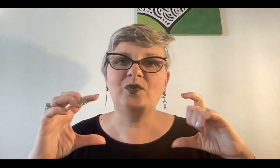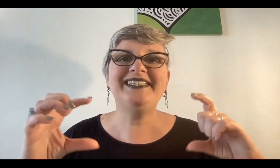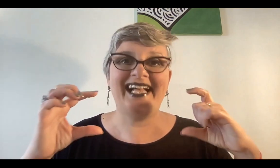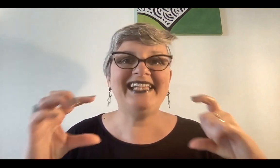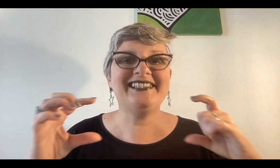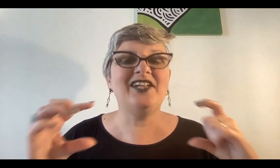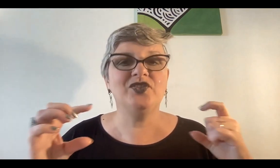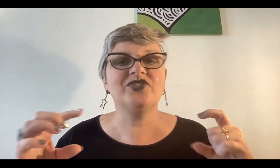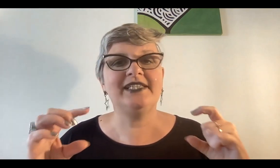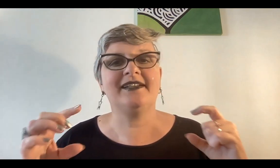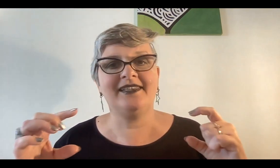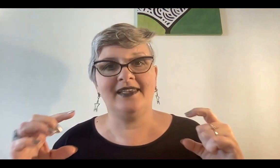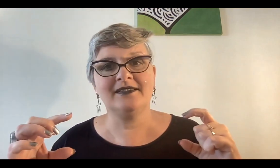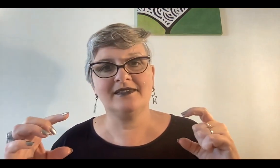en cuenta estas dos energías